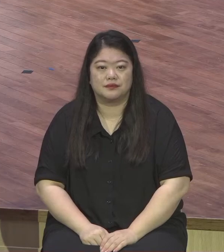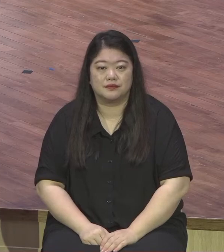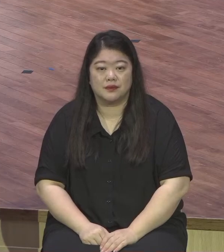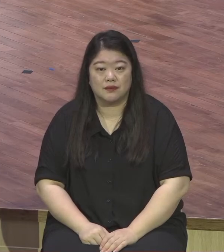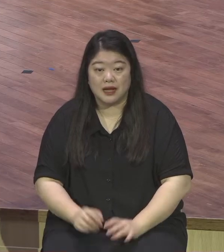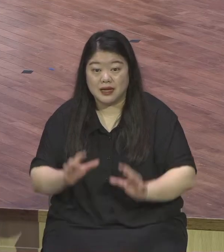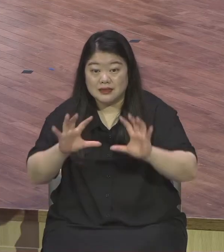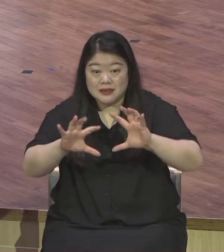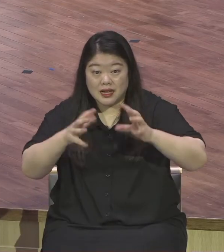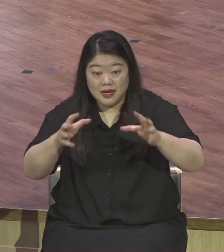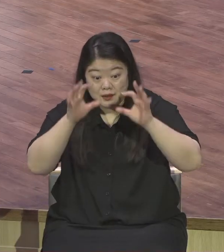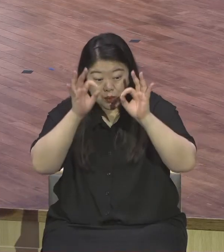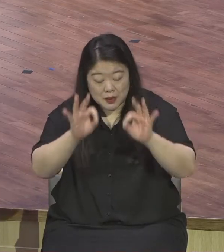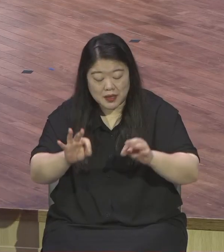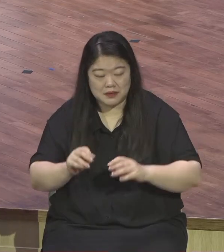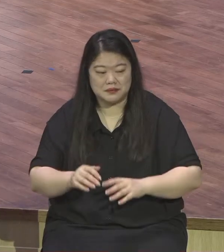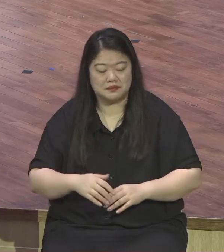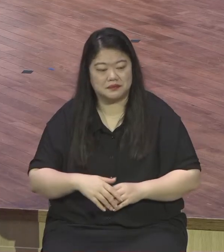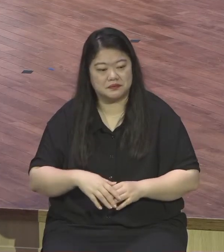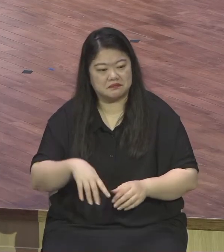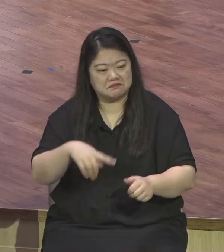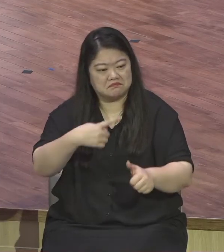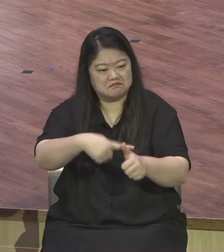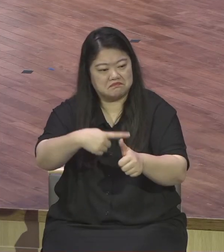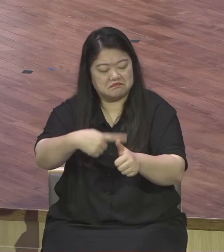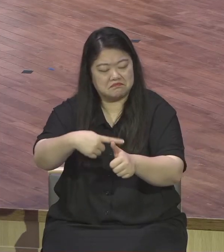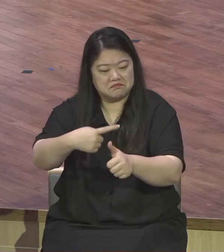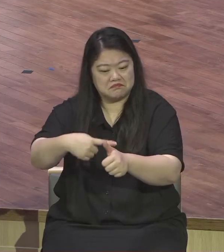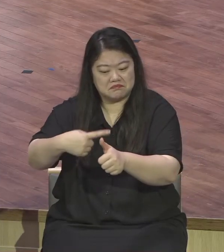비판해요 속는 겁니다